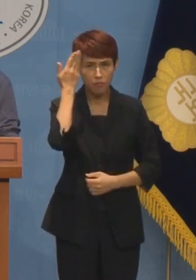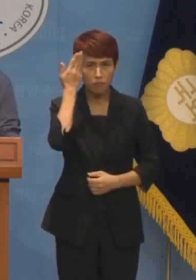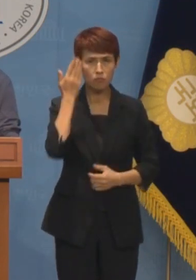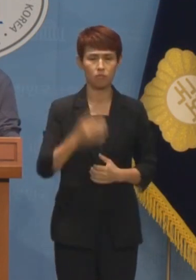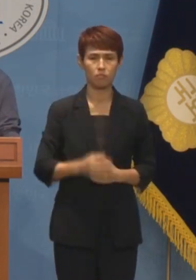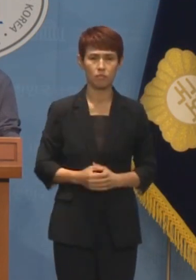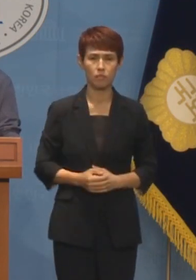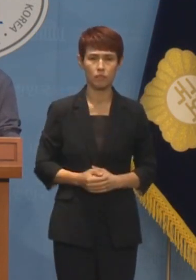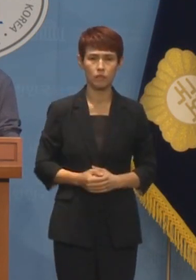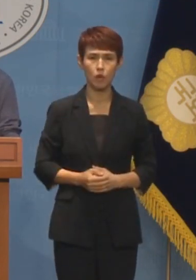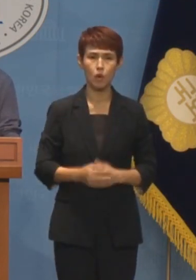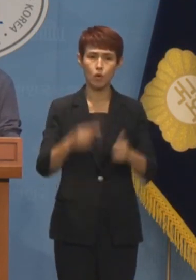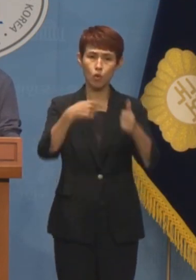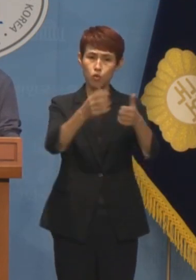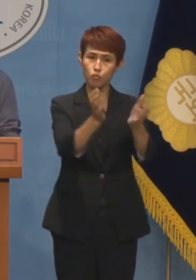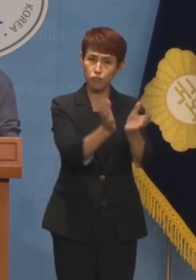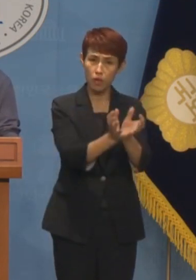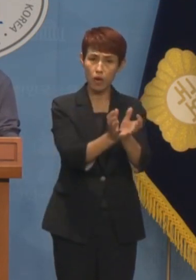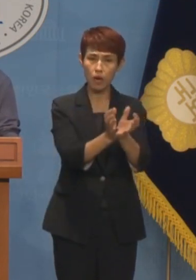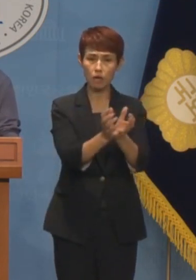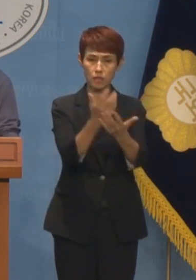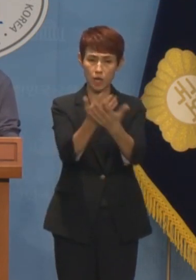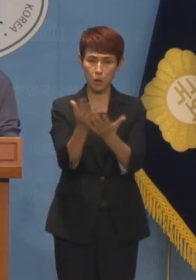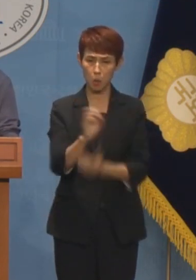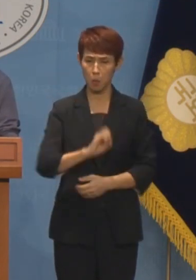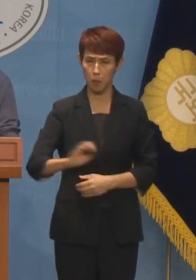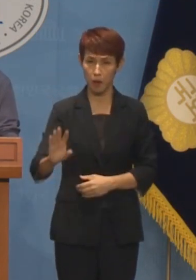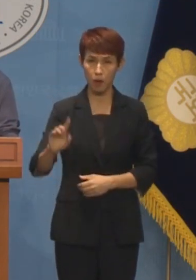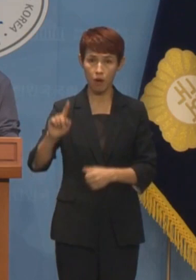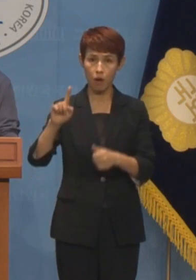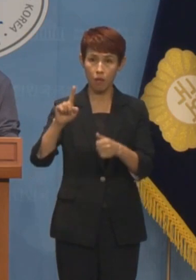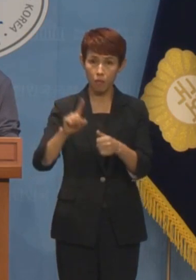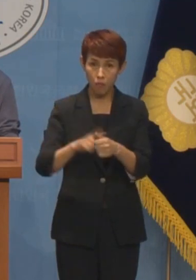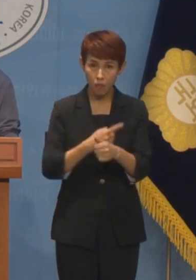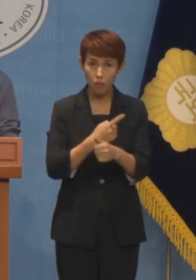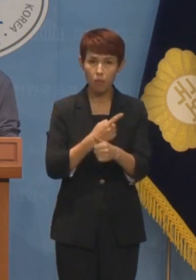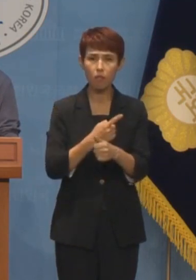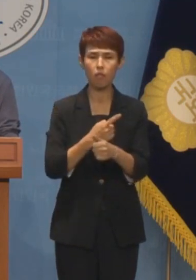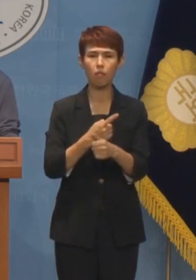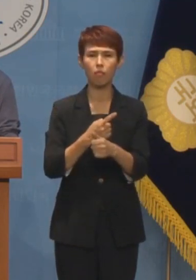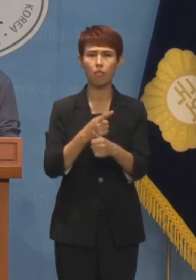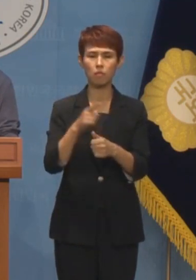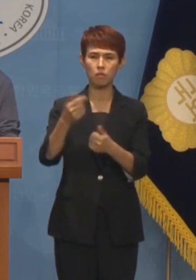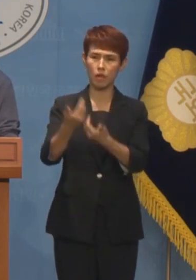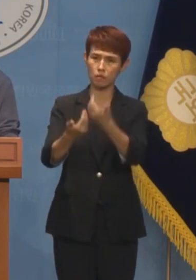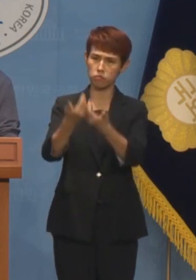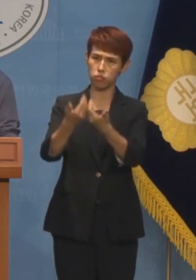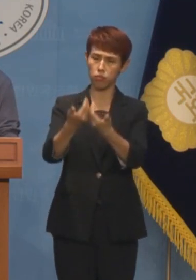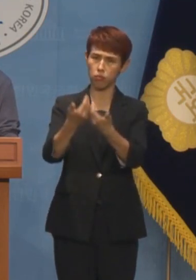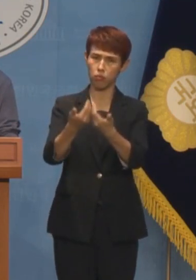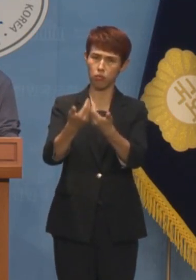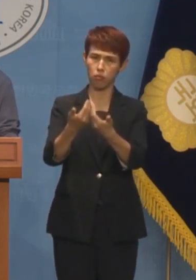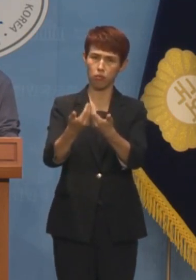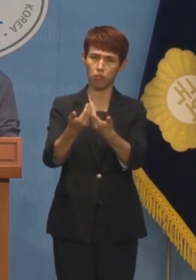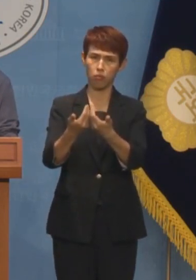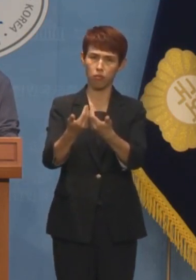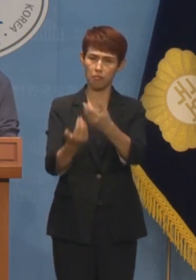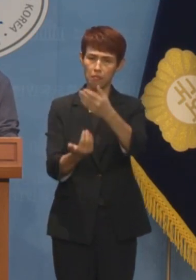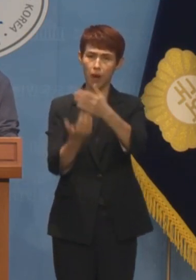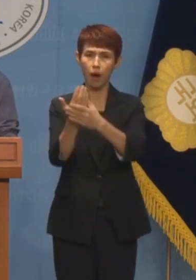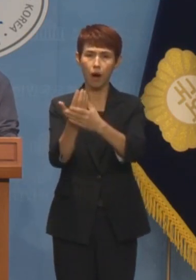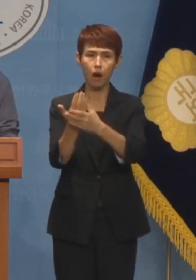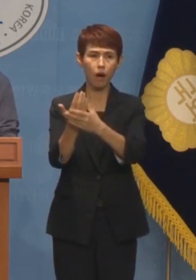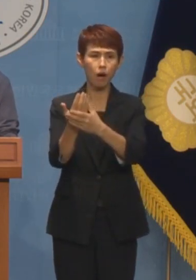교육부의 일방적인 폐기로 대폭 증폭된 작금의 갈등 상황에 대해서는 도대체